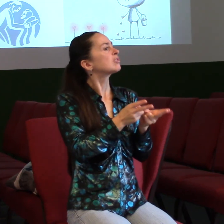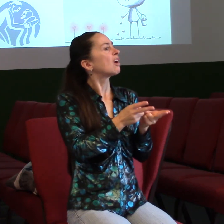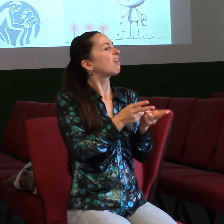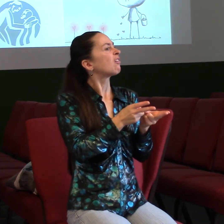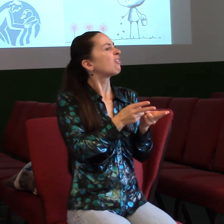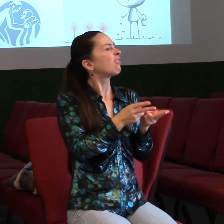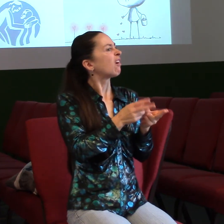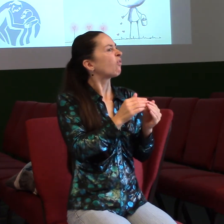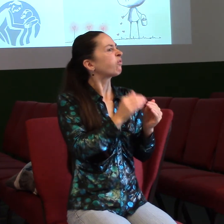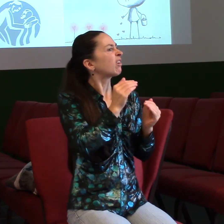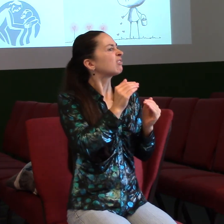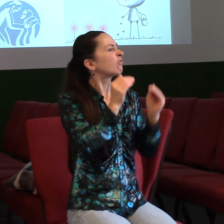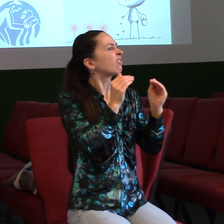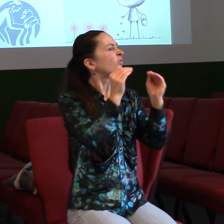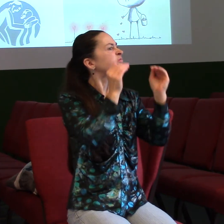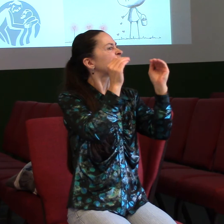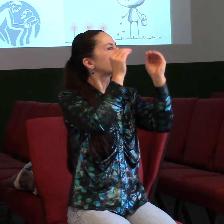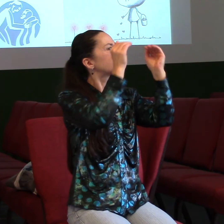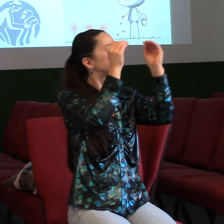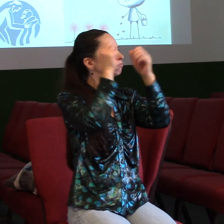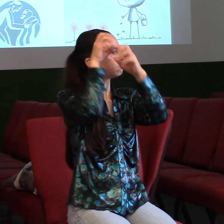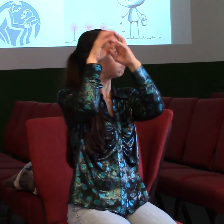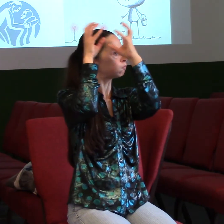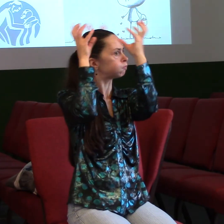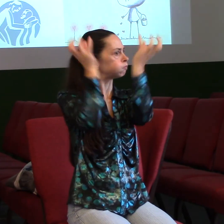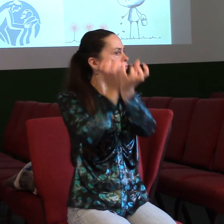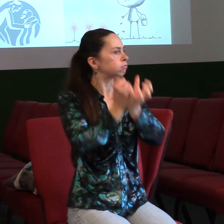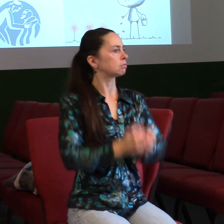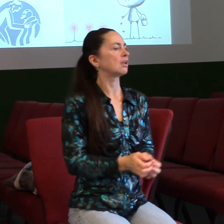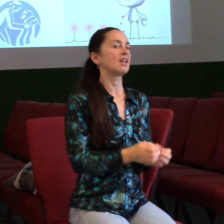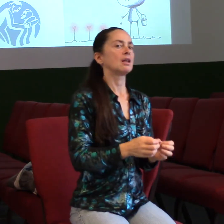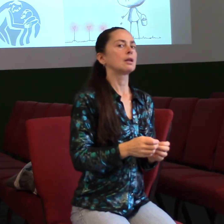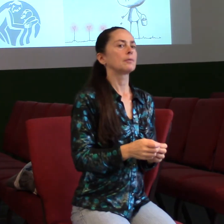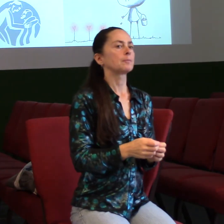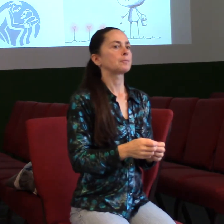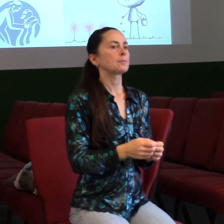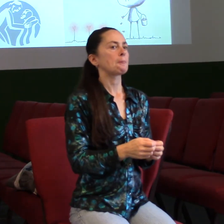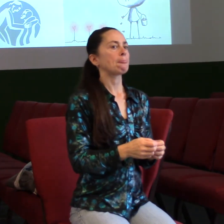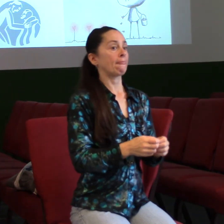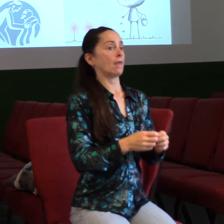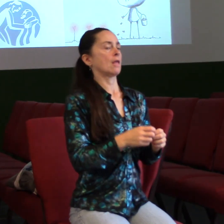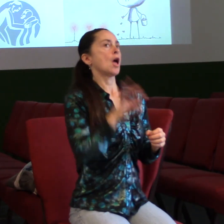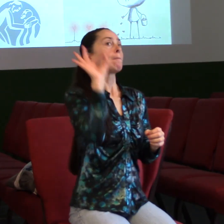Někdy si říkáme, musím si všechno perfektně ujasnit a říct, kolik procent je tvoje chyba a kolik procent je moje chyba.